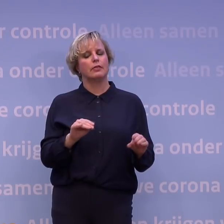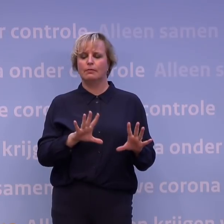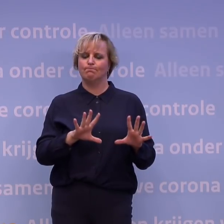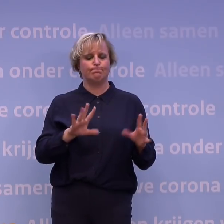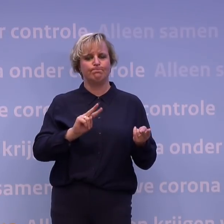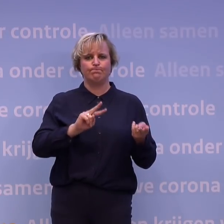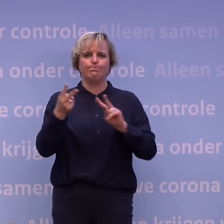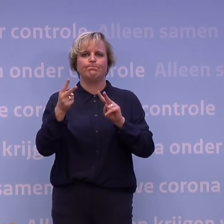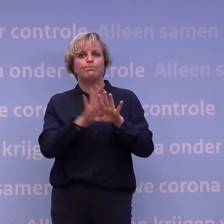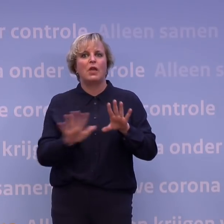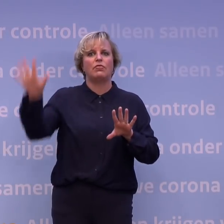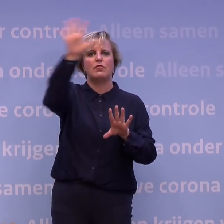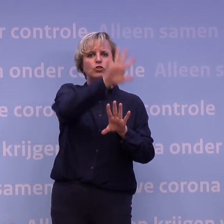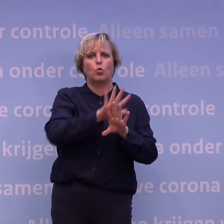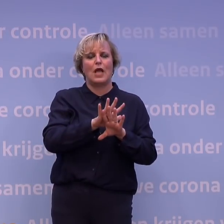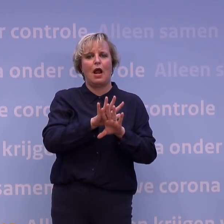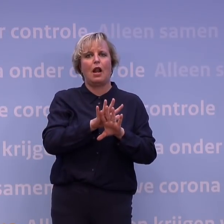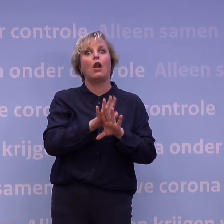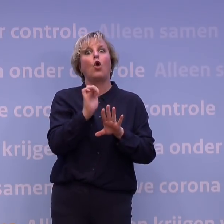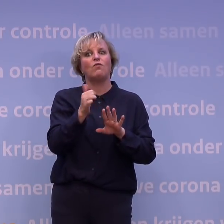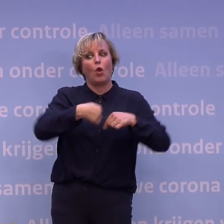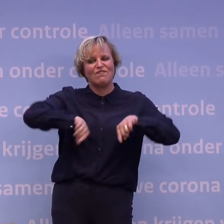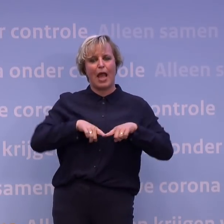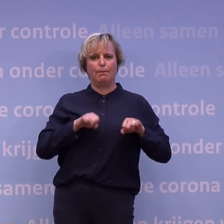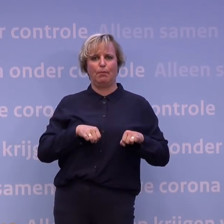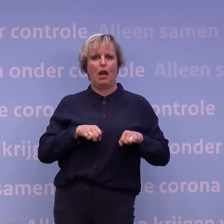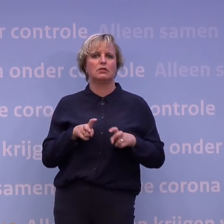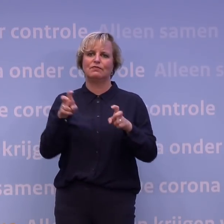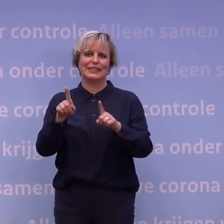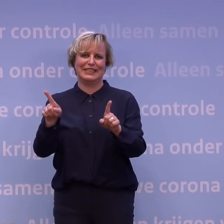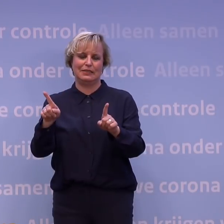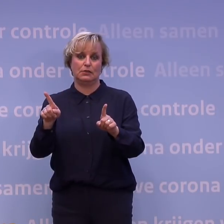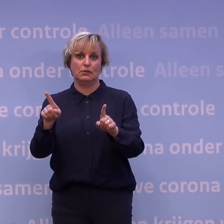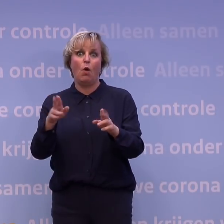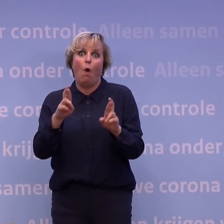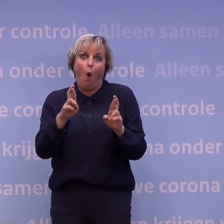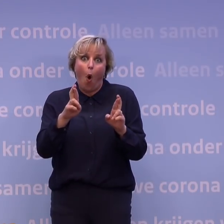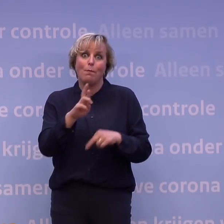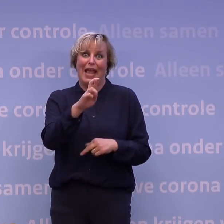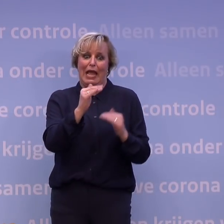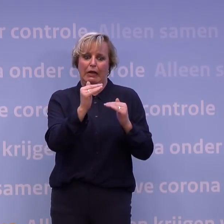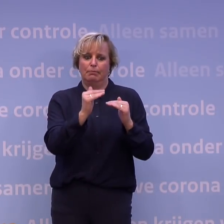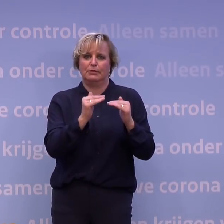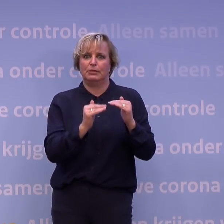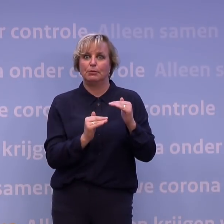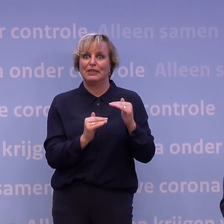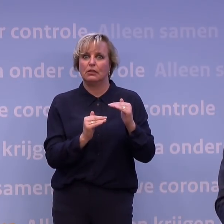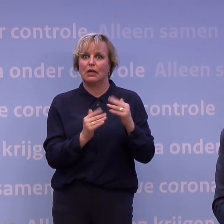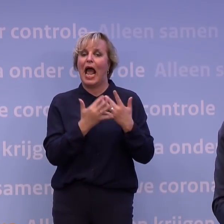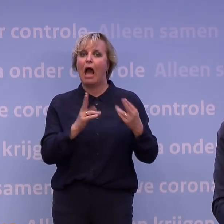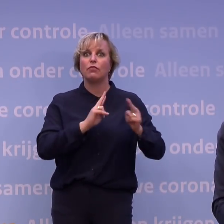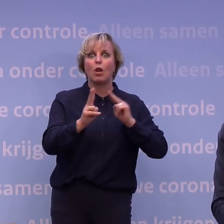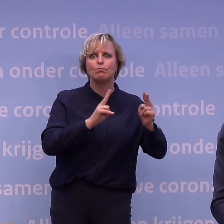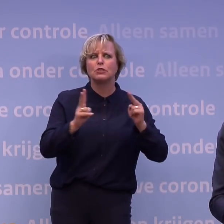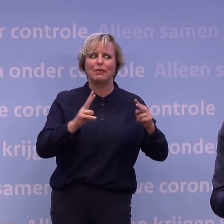nationale maatregelen, om weer voor het virus uit te komen, in de hoop dat daarmee die R gaat afbuigen, dus dat we weer gewoon het aantal besmettelijken beter